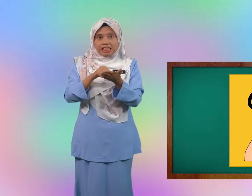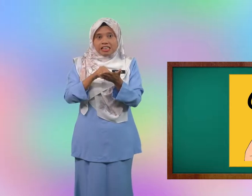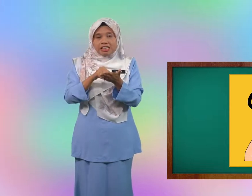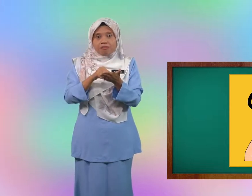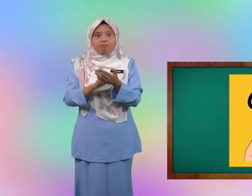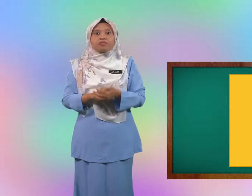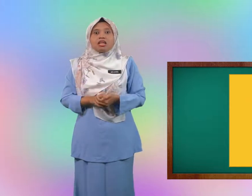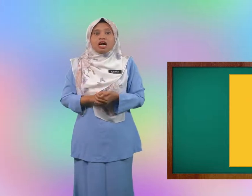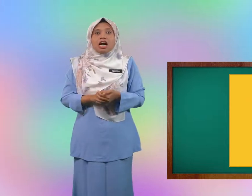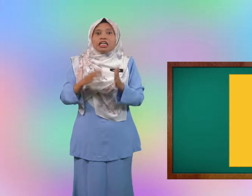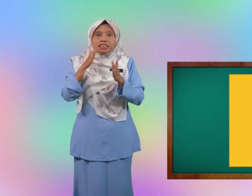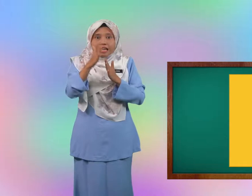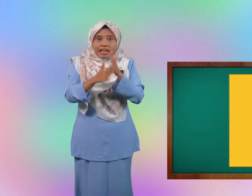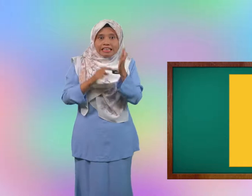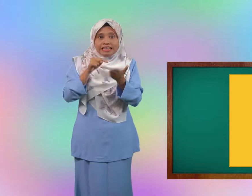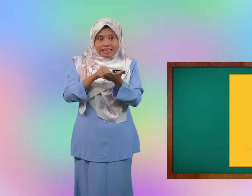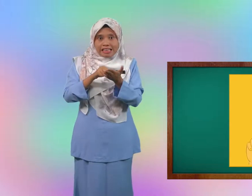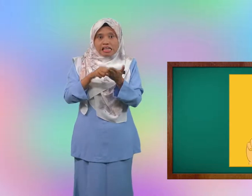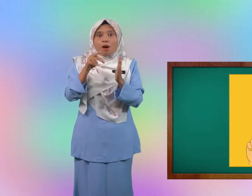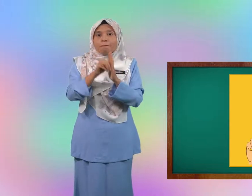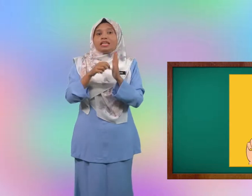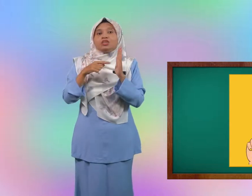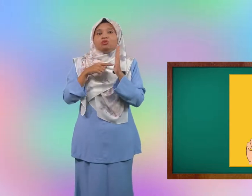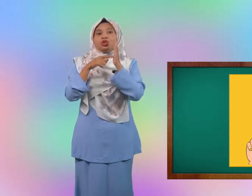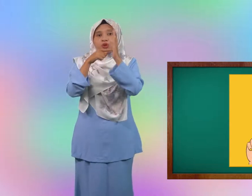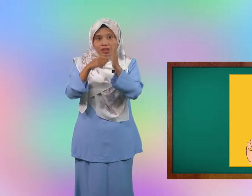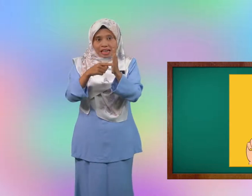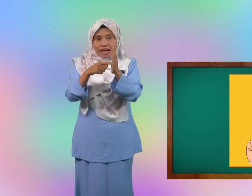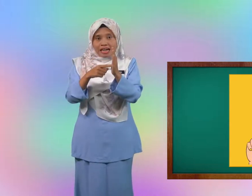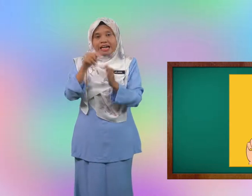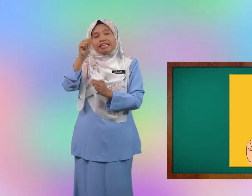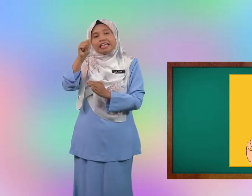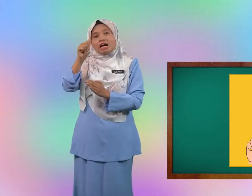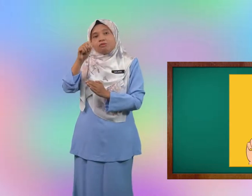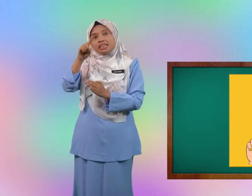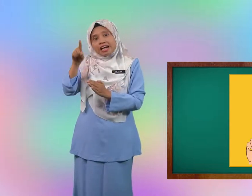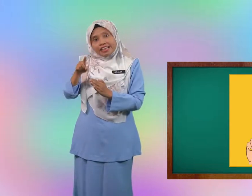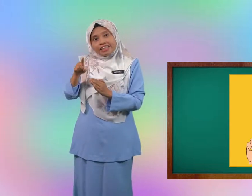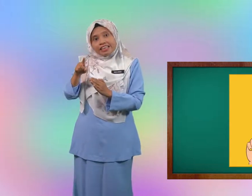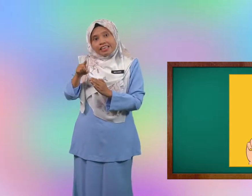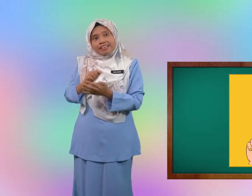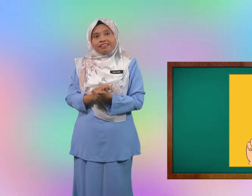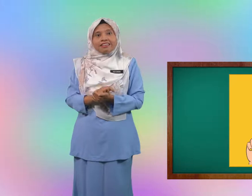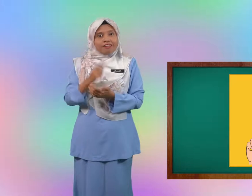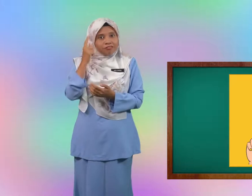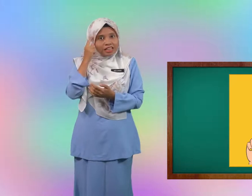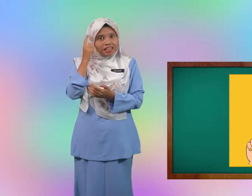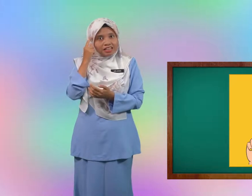isyarat ini menunjukkan abjad fikir lagi